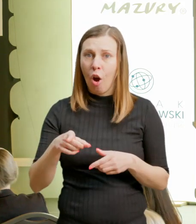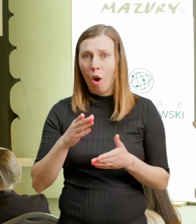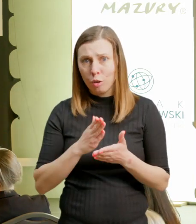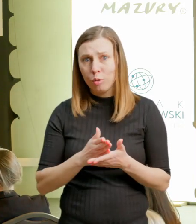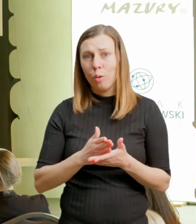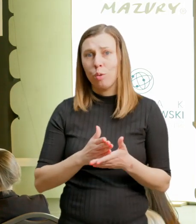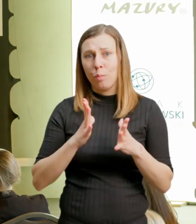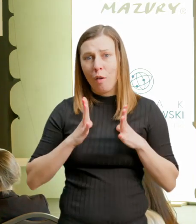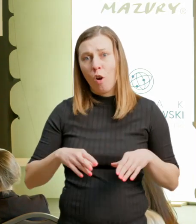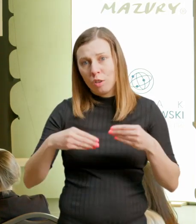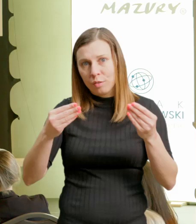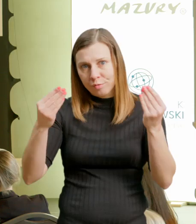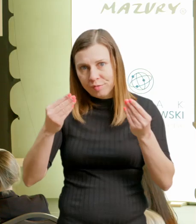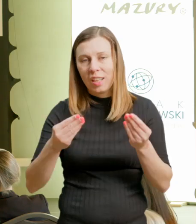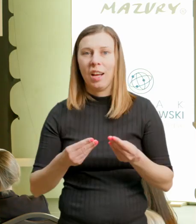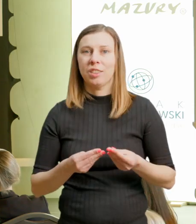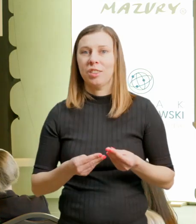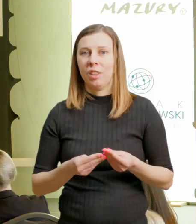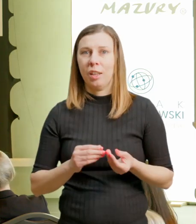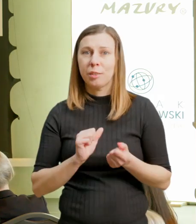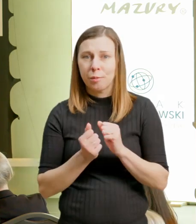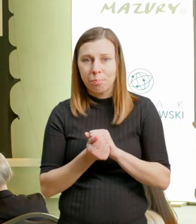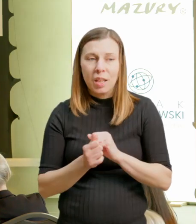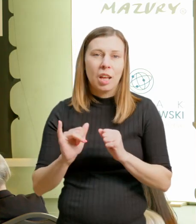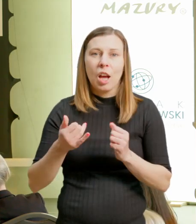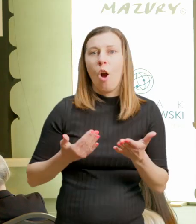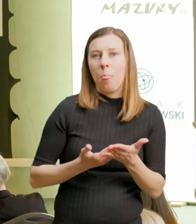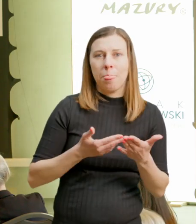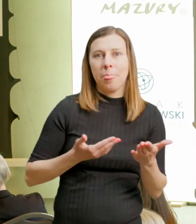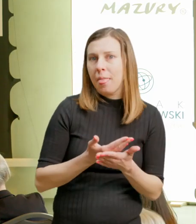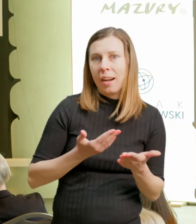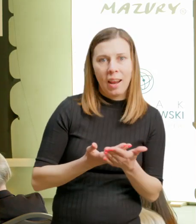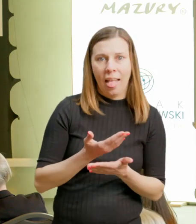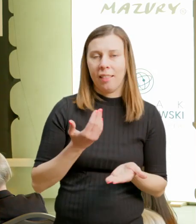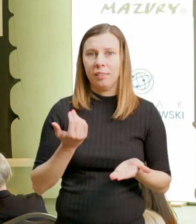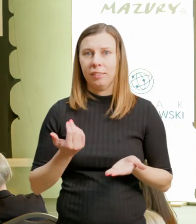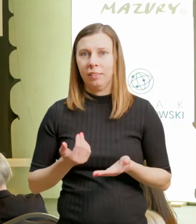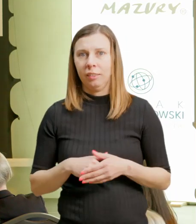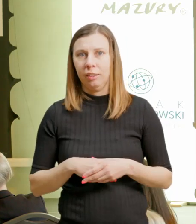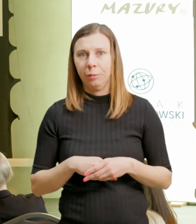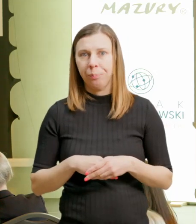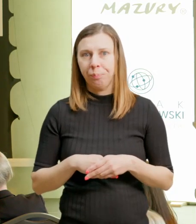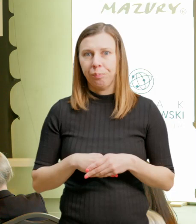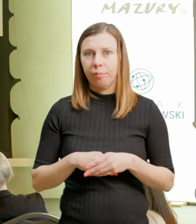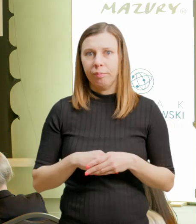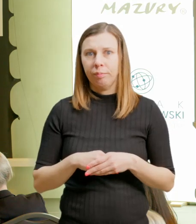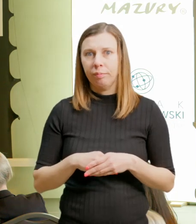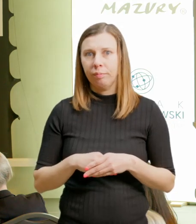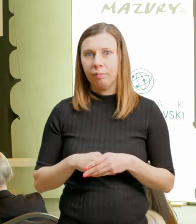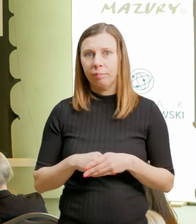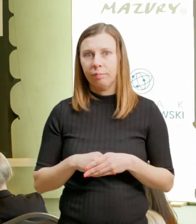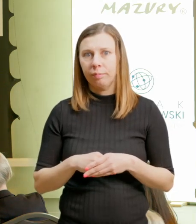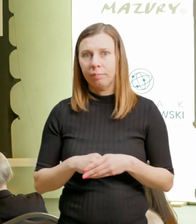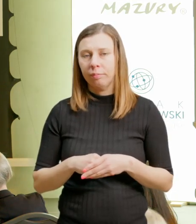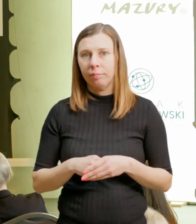turystycznych. Czyli wymagania od strony organizatorów turystyki są takie, aby stworzyć odpowiednią